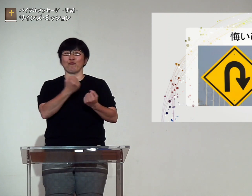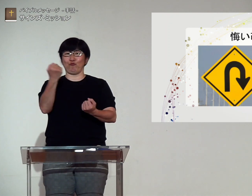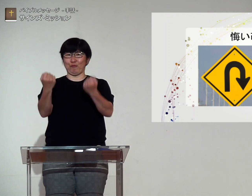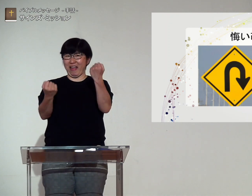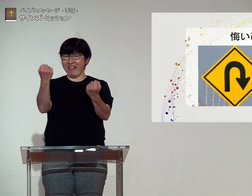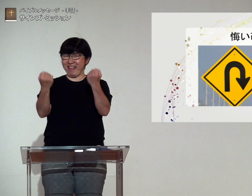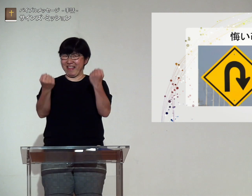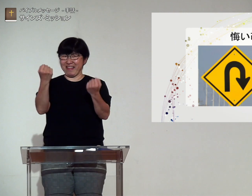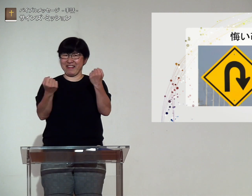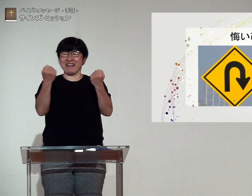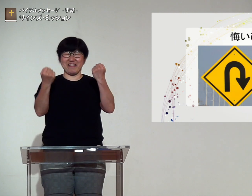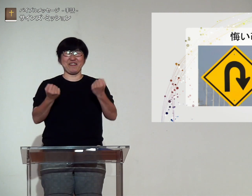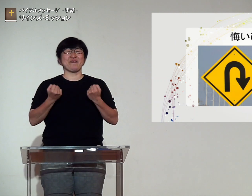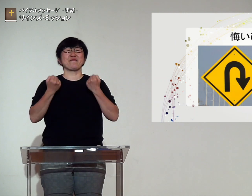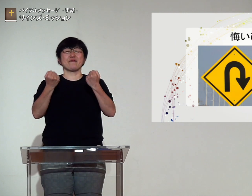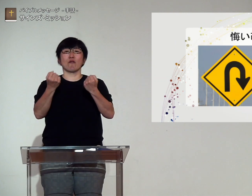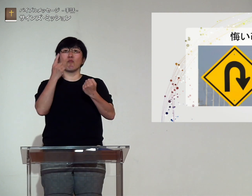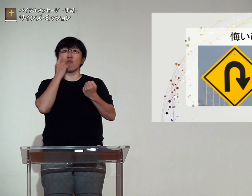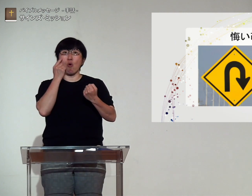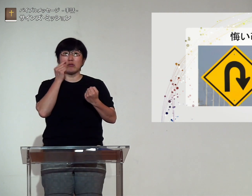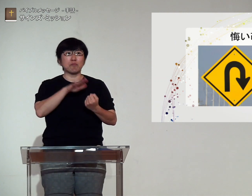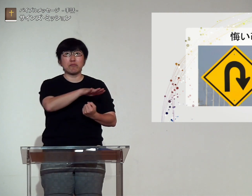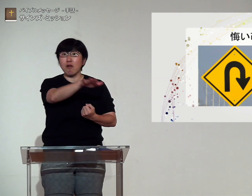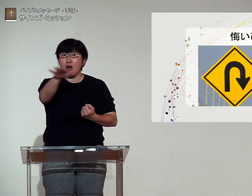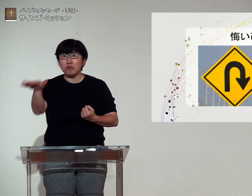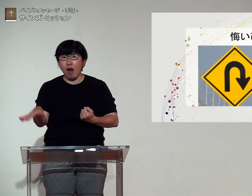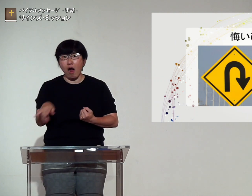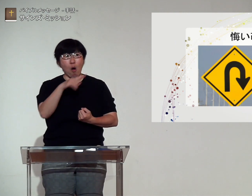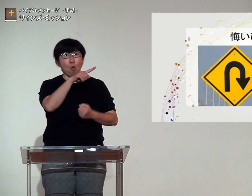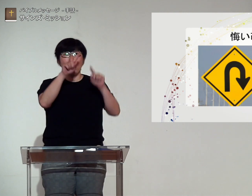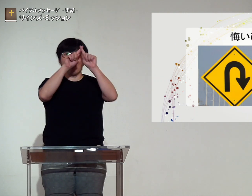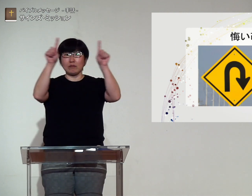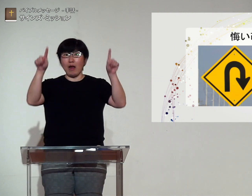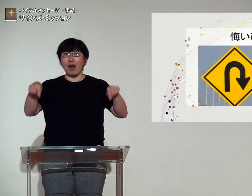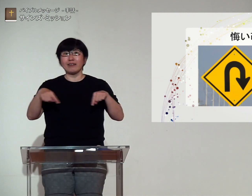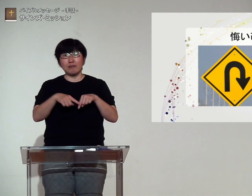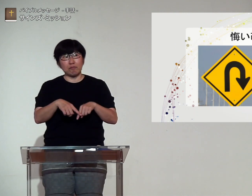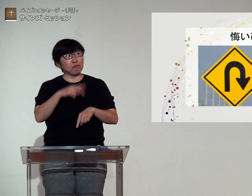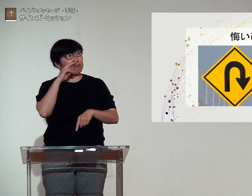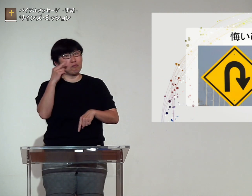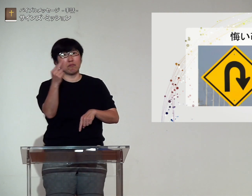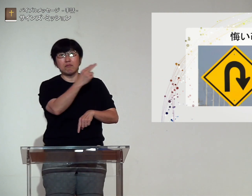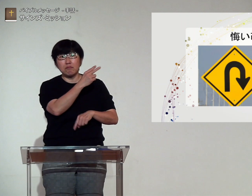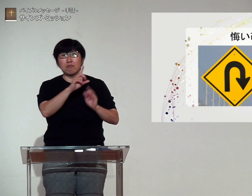か車を運転する方はこのサインを見たら